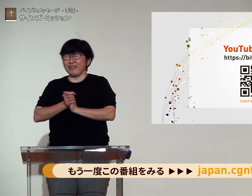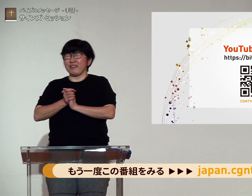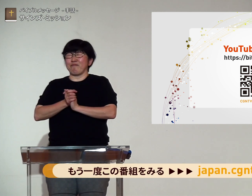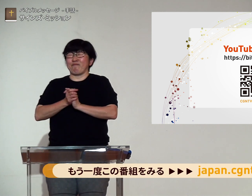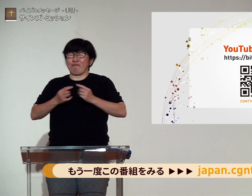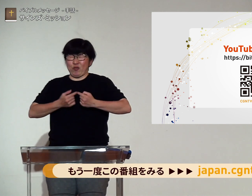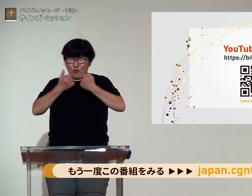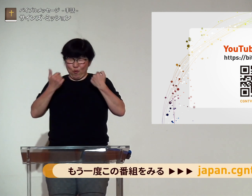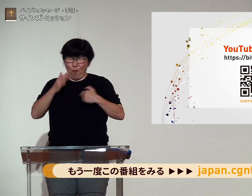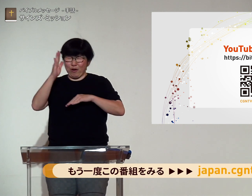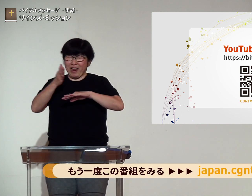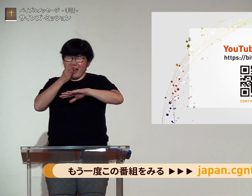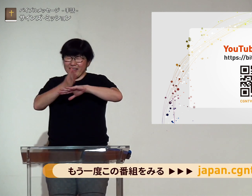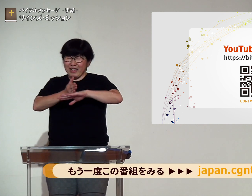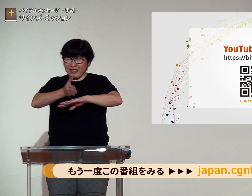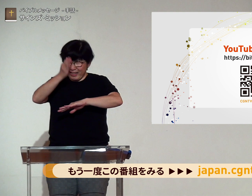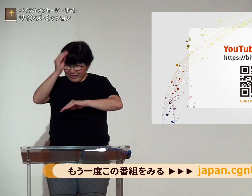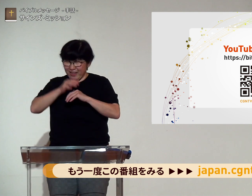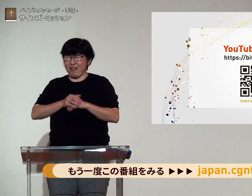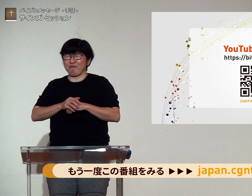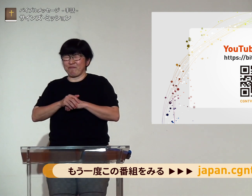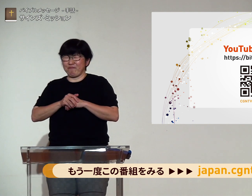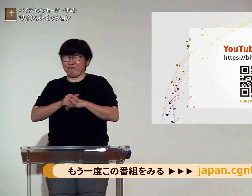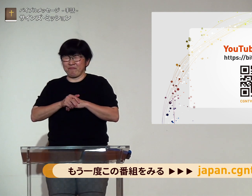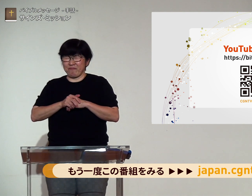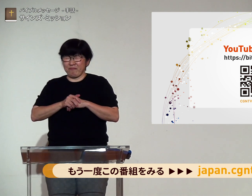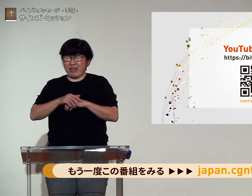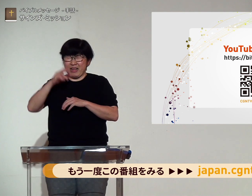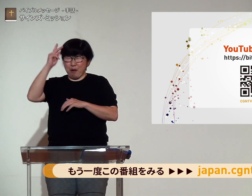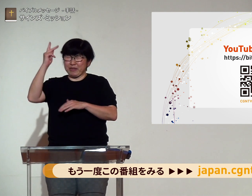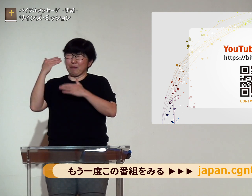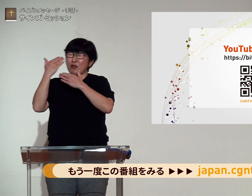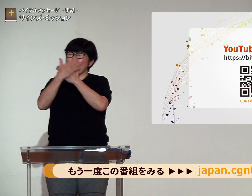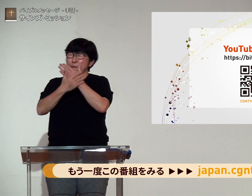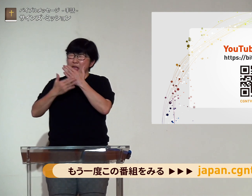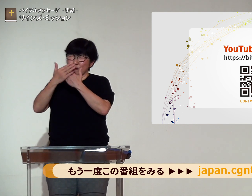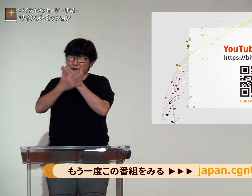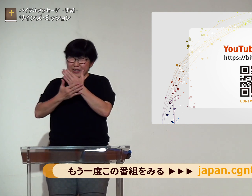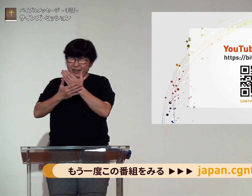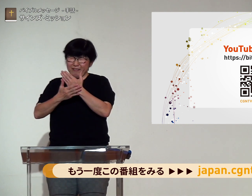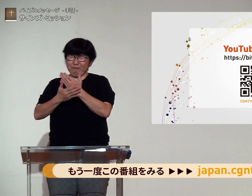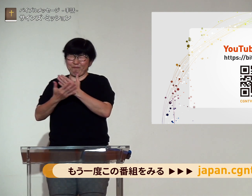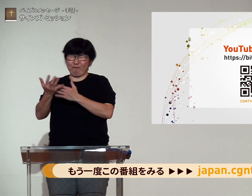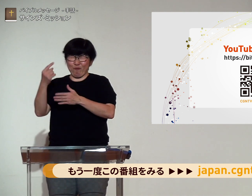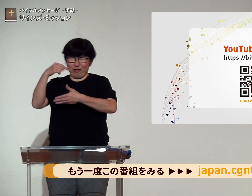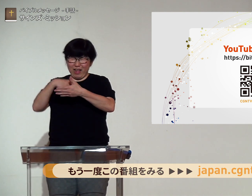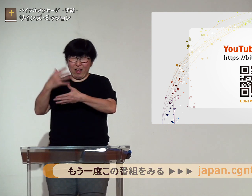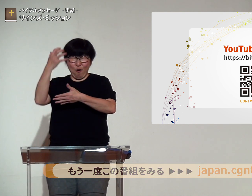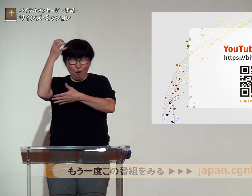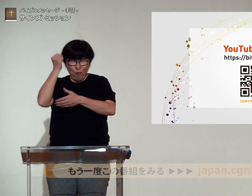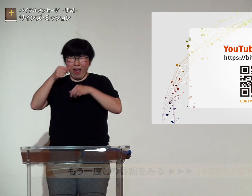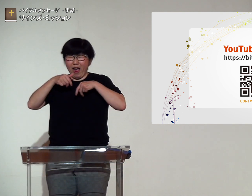福してください心から感謝します神様の恵みの内に